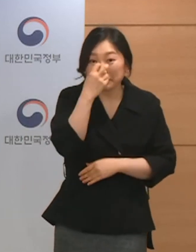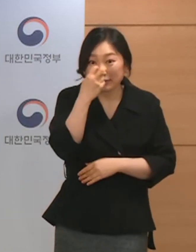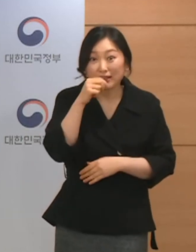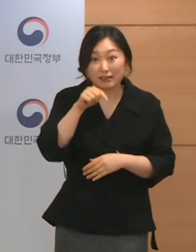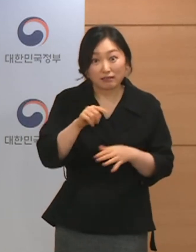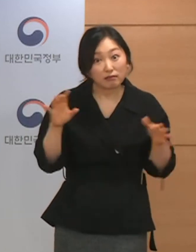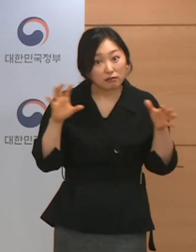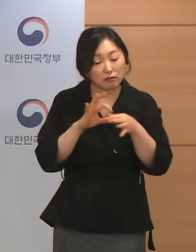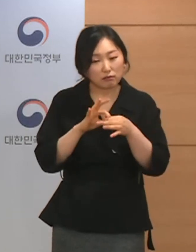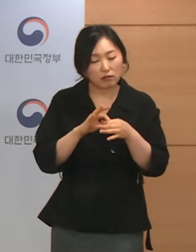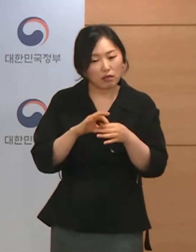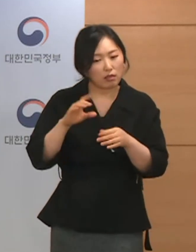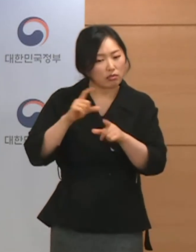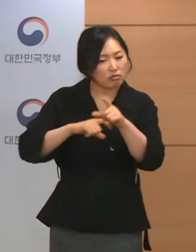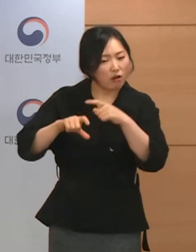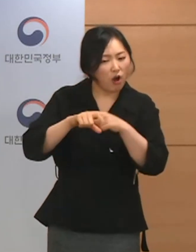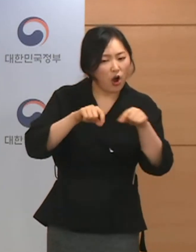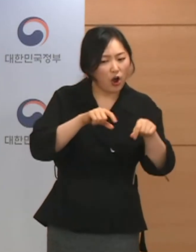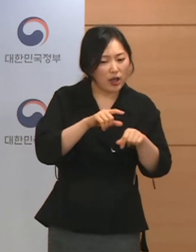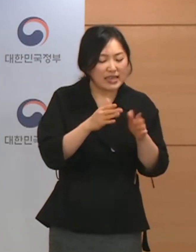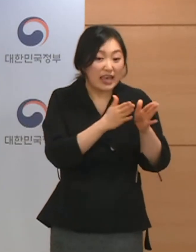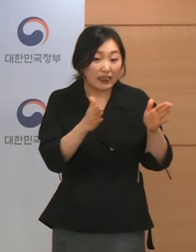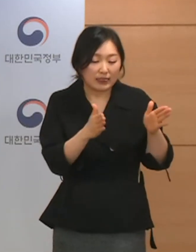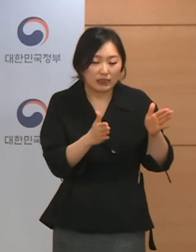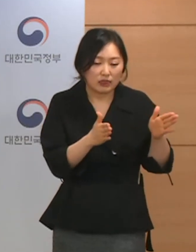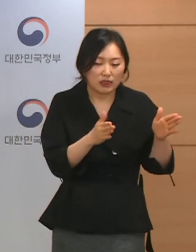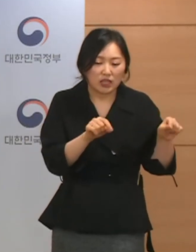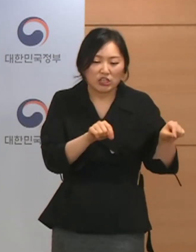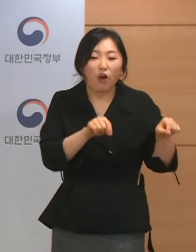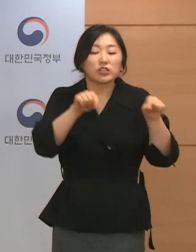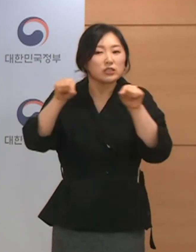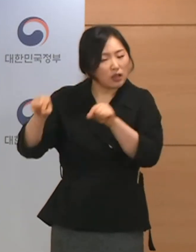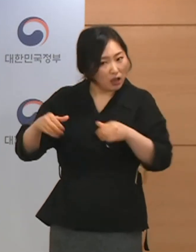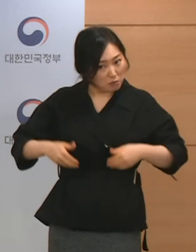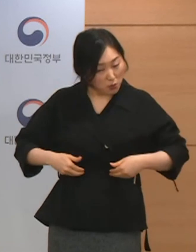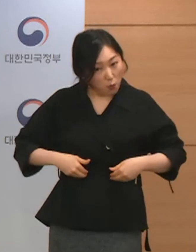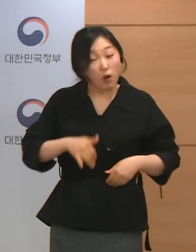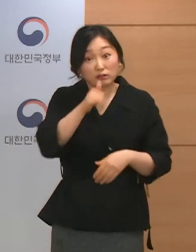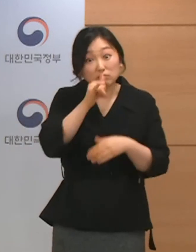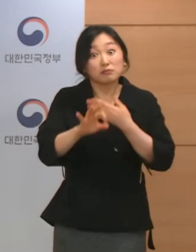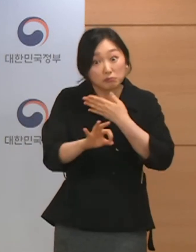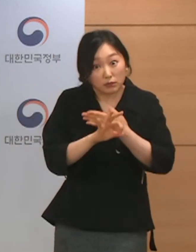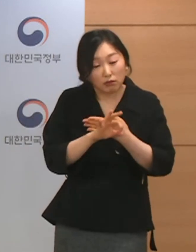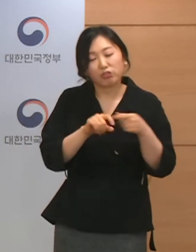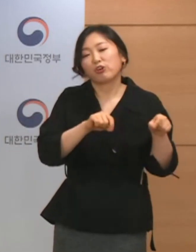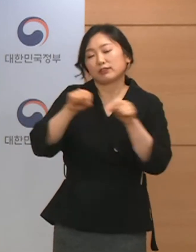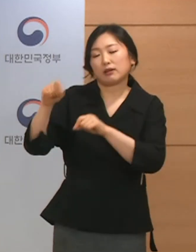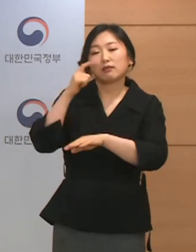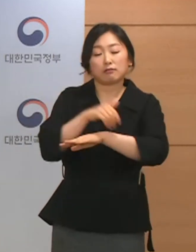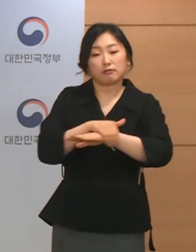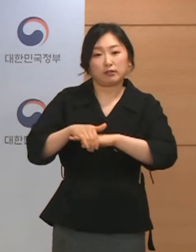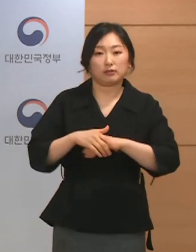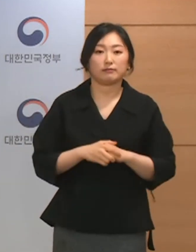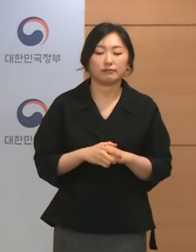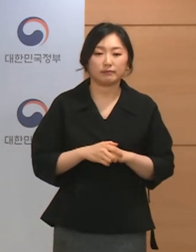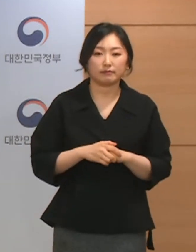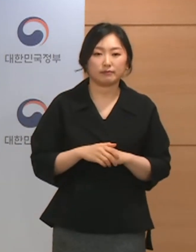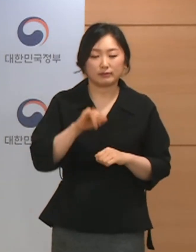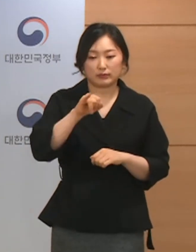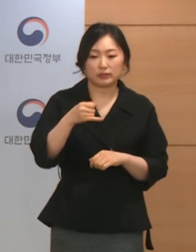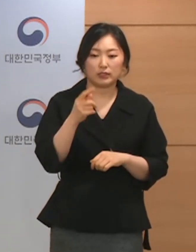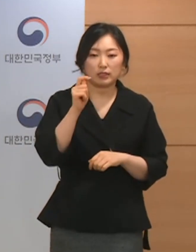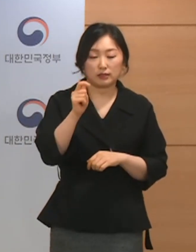연장해서 진행할 부분들이라고 판단이 들면 연장 조치를 할 예정입니다. 네 JTBC